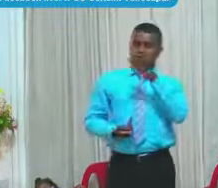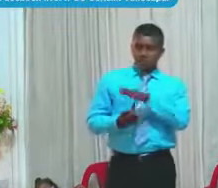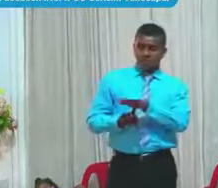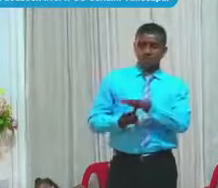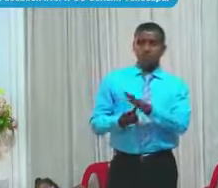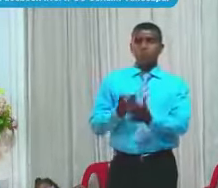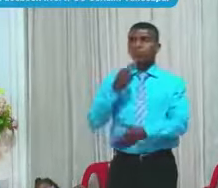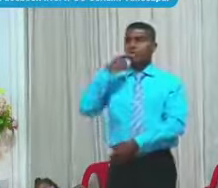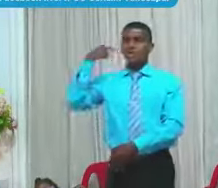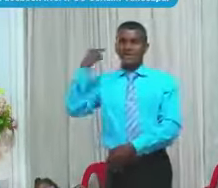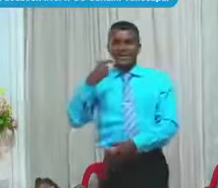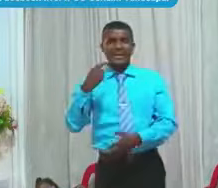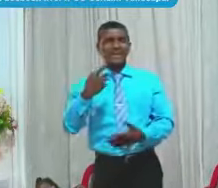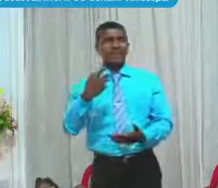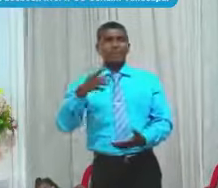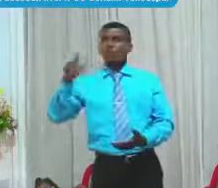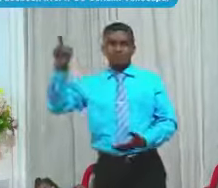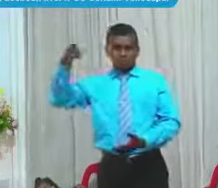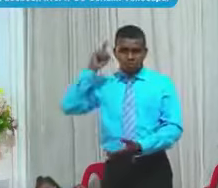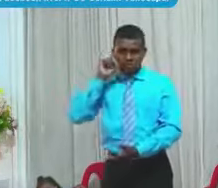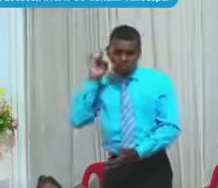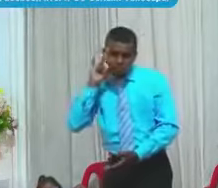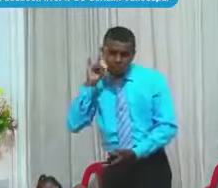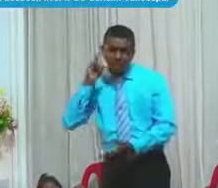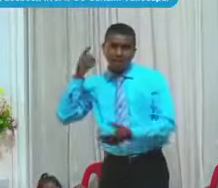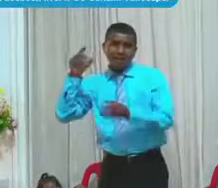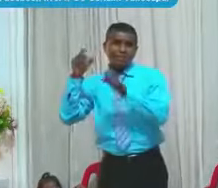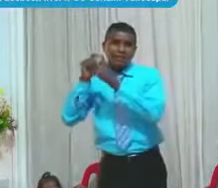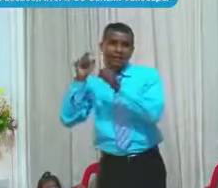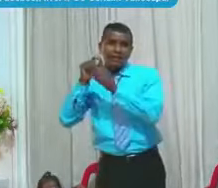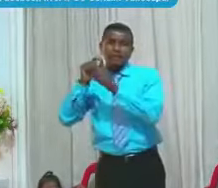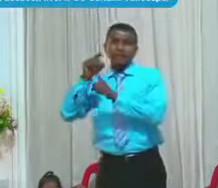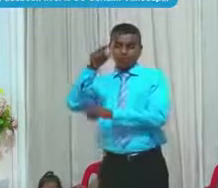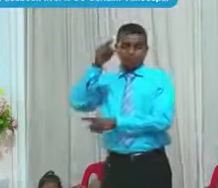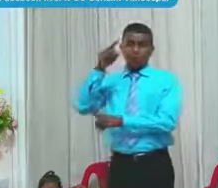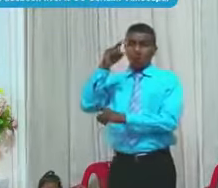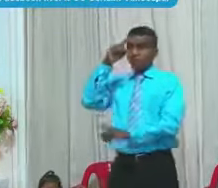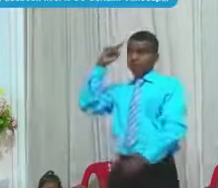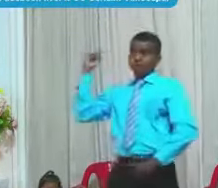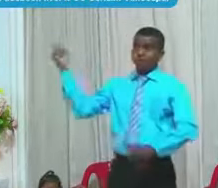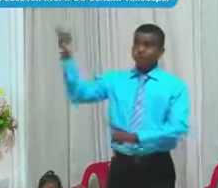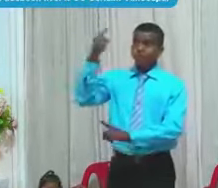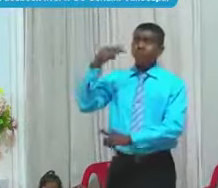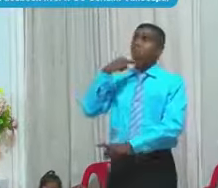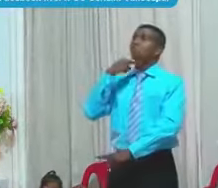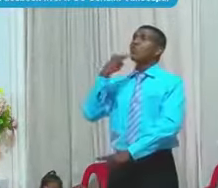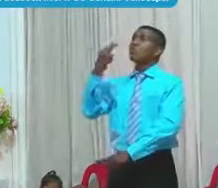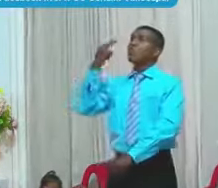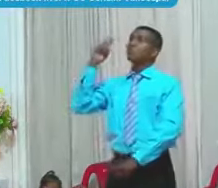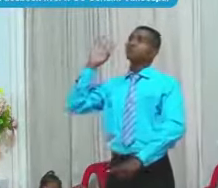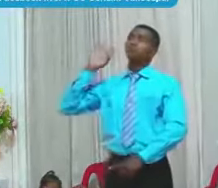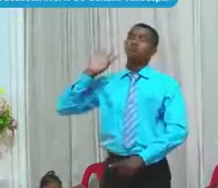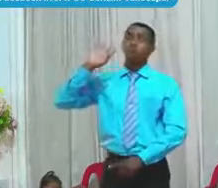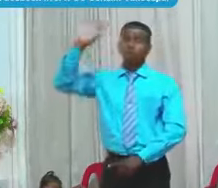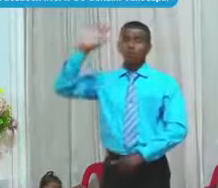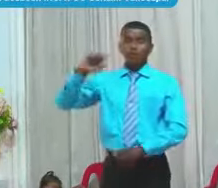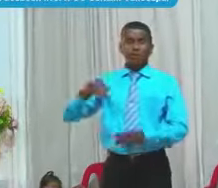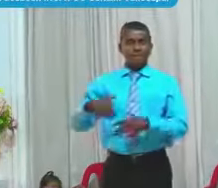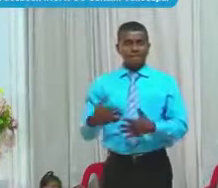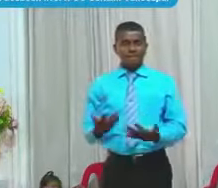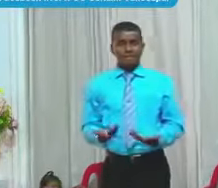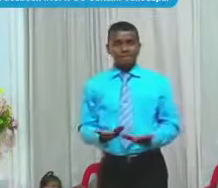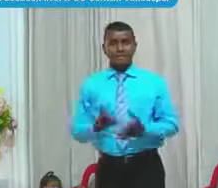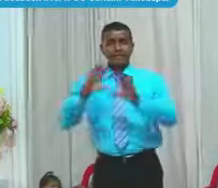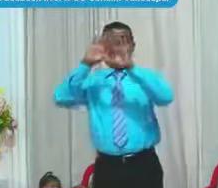palabra No está escrito Por toda la tierra Salió su voz Y hasta el extremo Del